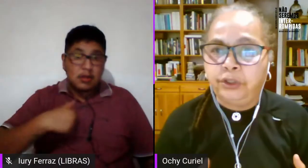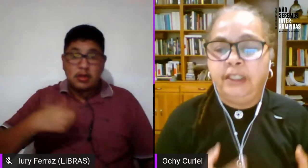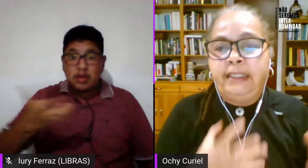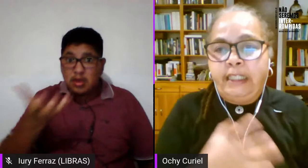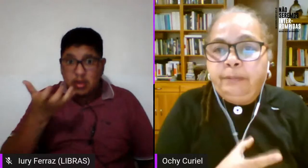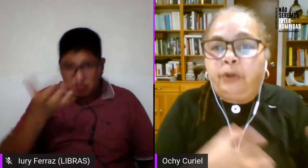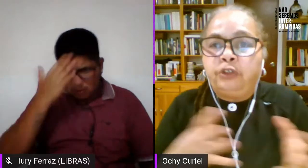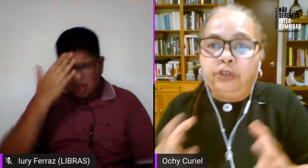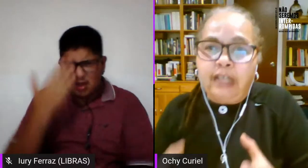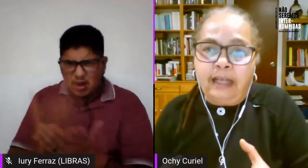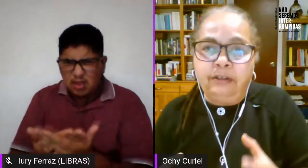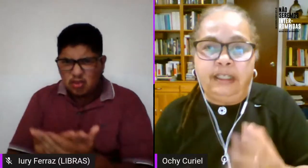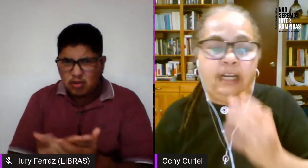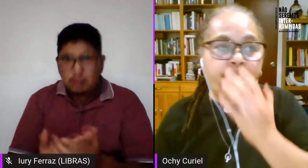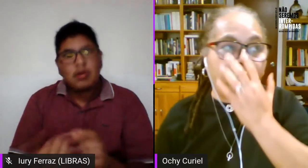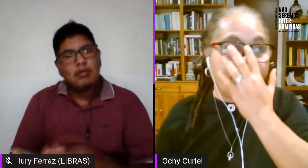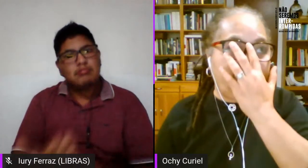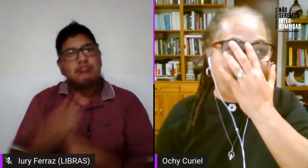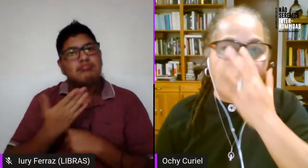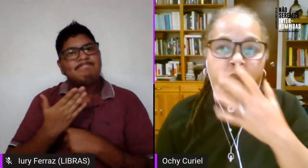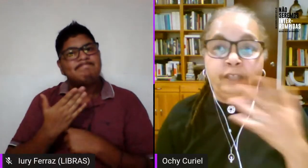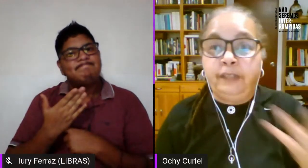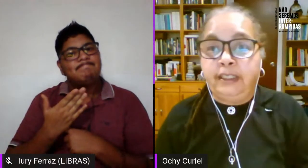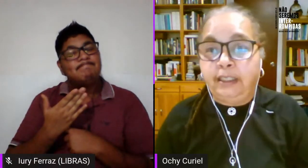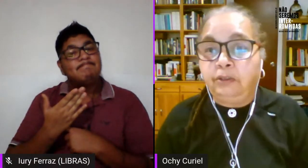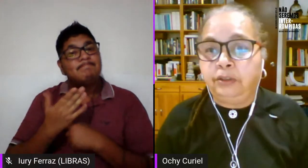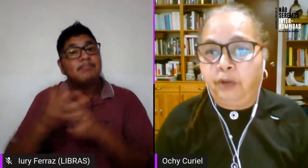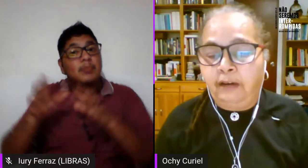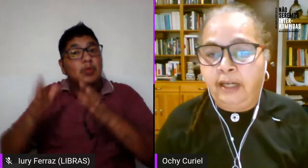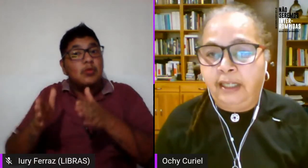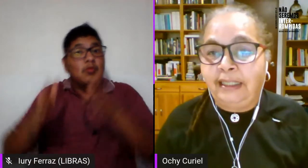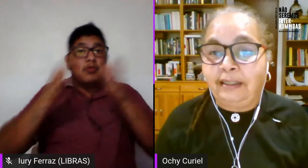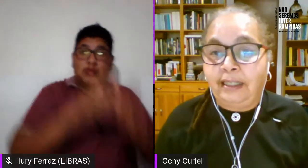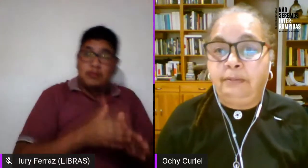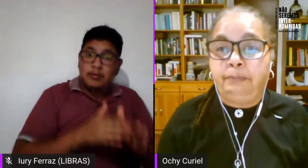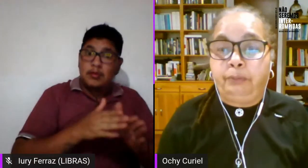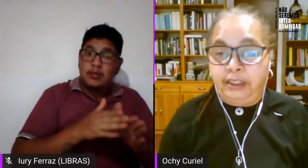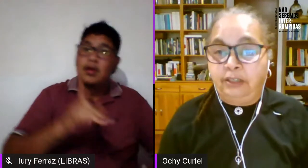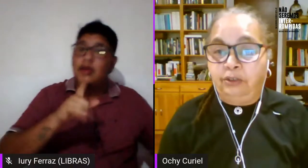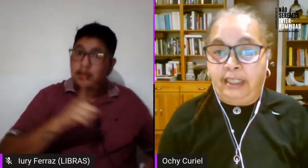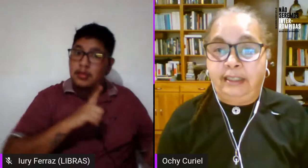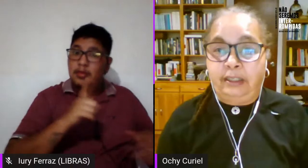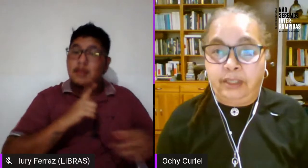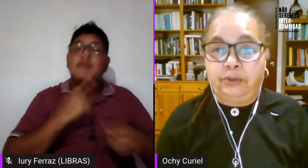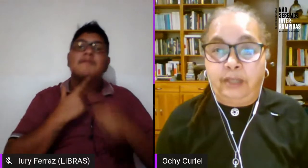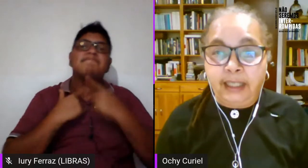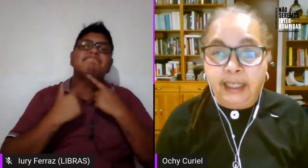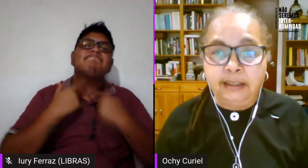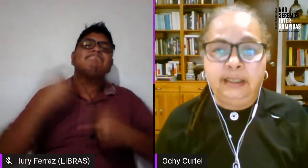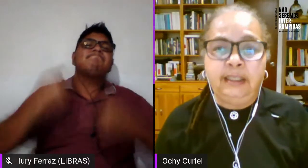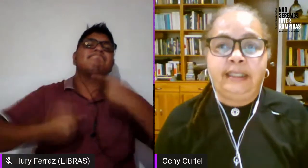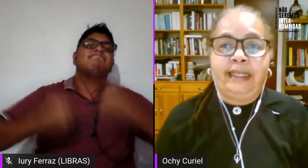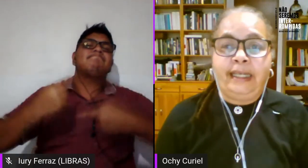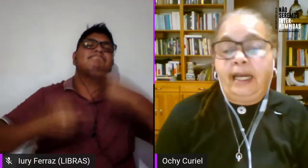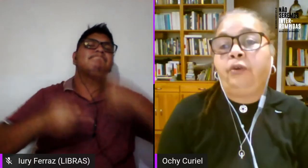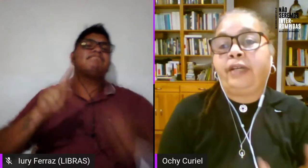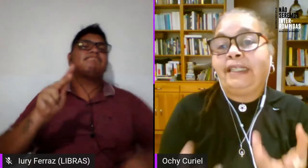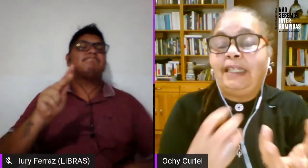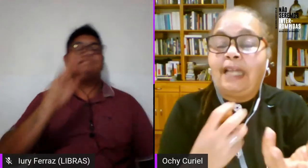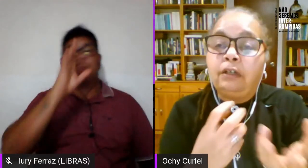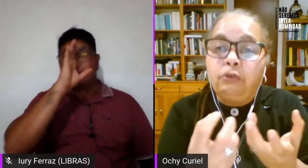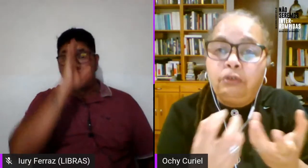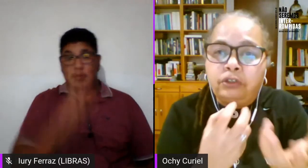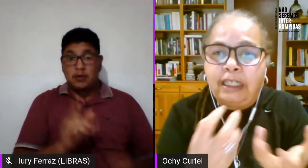ayudó mucho y por otro lado el aporte de Monique Viti cuando habla del régimen político de la heterosexualidad que